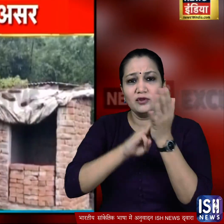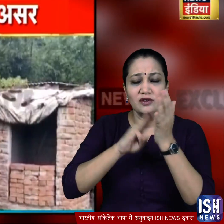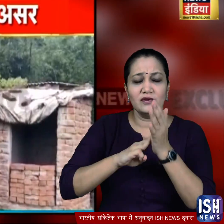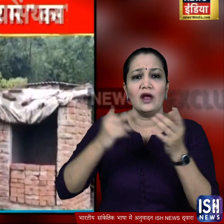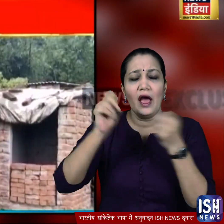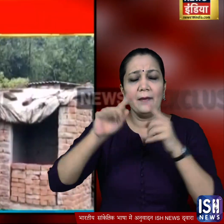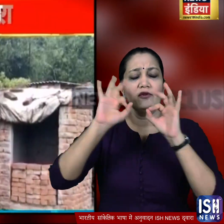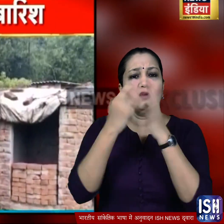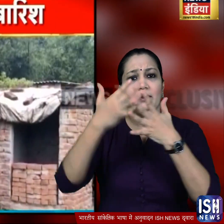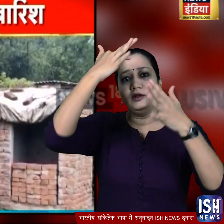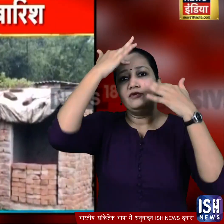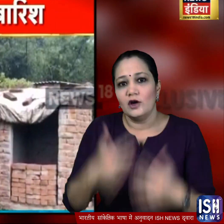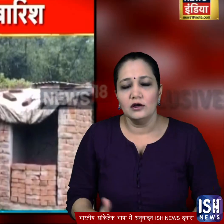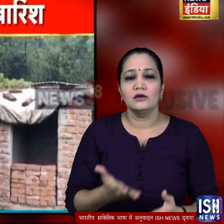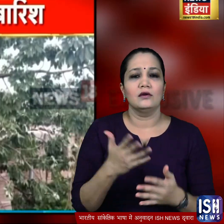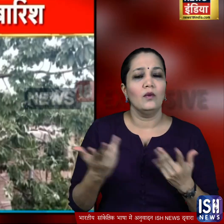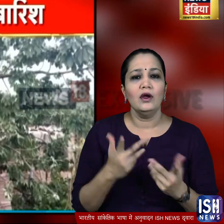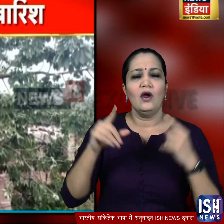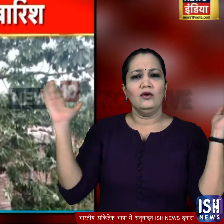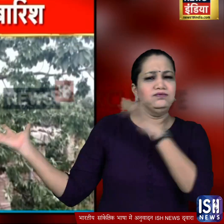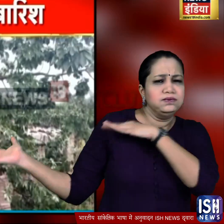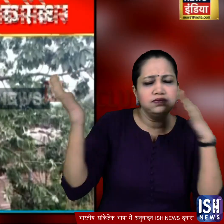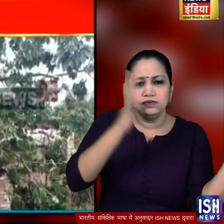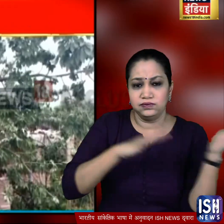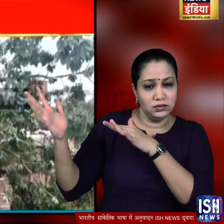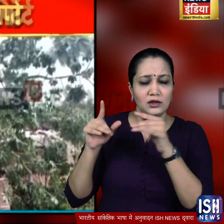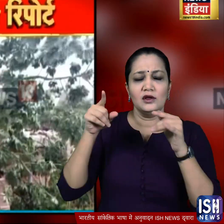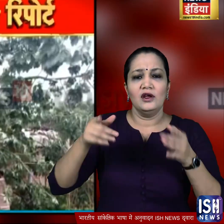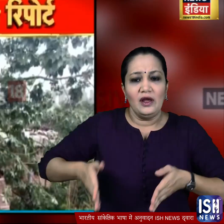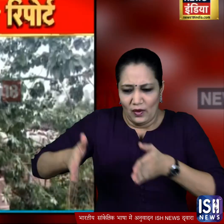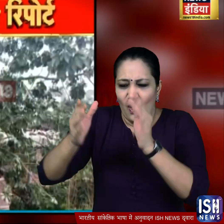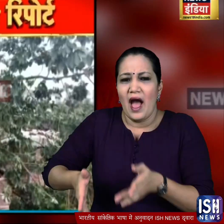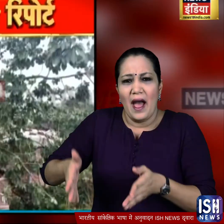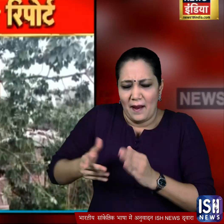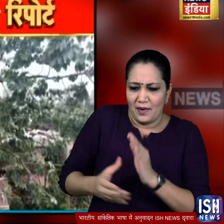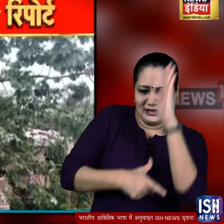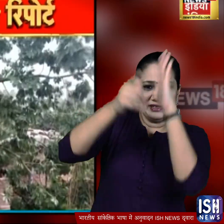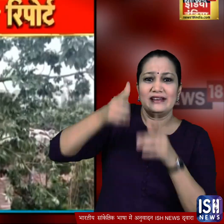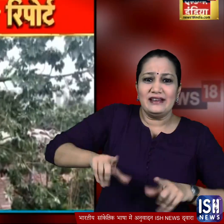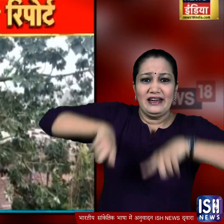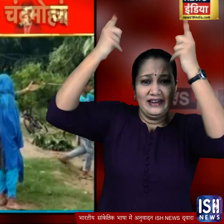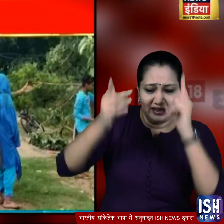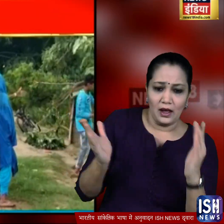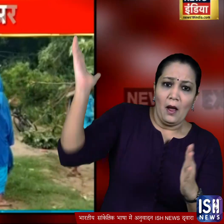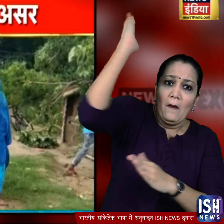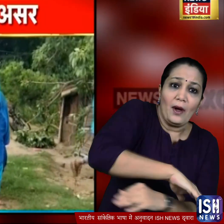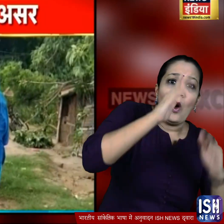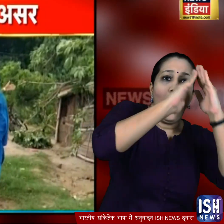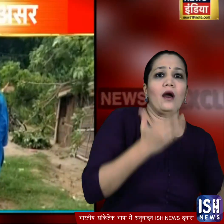में तो एक परिवार पर ये मौसम पहर बन का तूटा तेज हवाओं और बारिश की वज़े से सडक पर लगा एक पेड़ उनके मकान पर जा गिरा जिस वक्त ये हाथसा हुआ तब